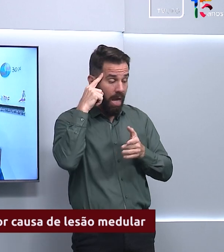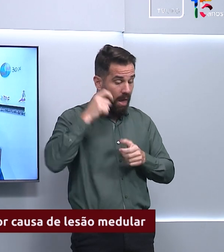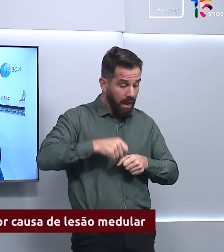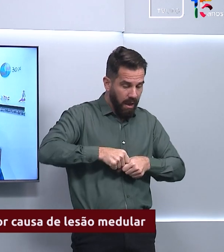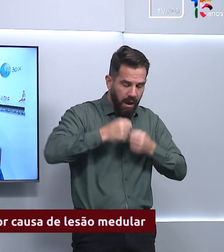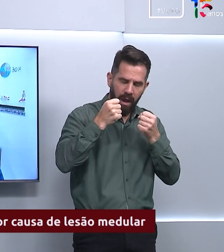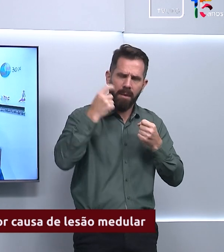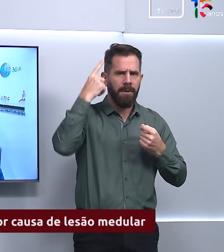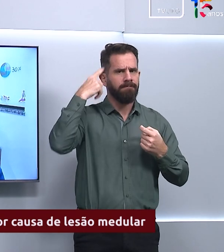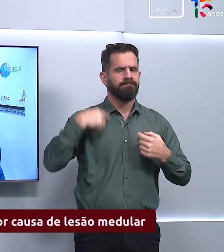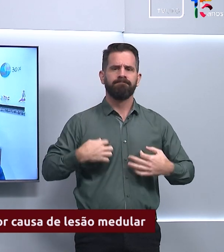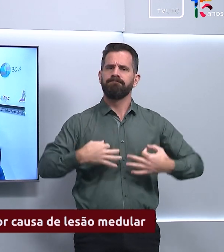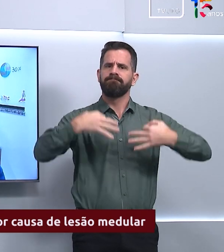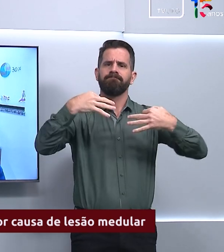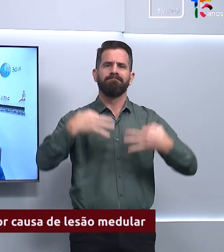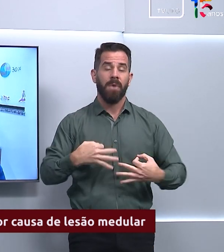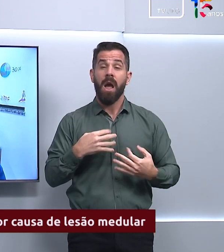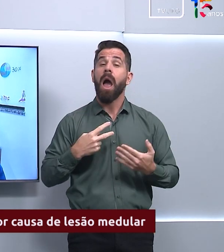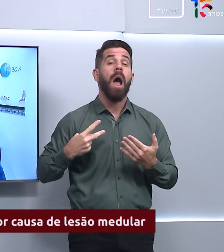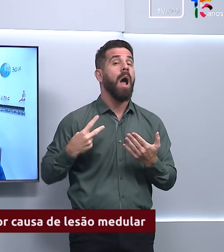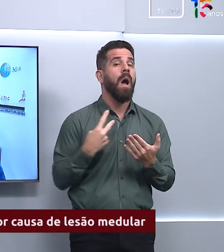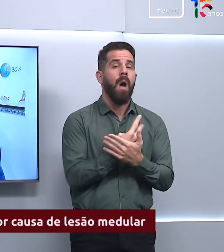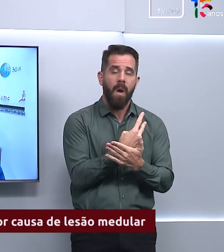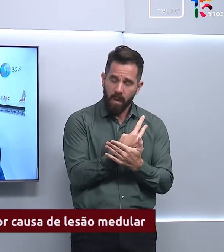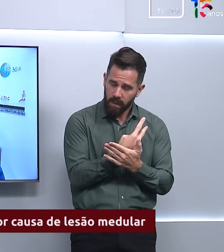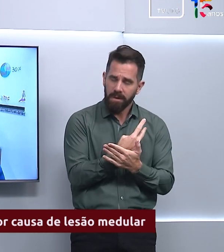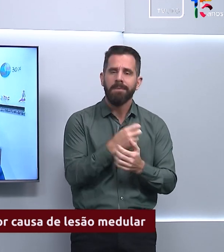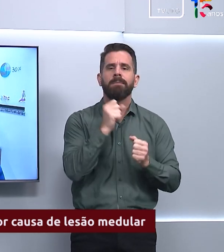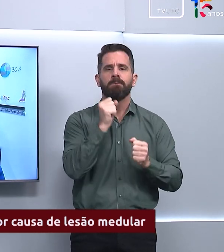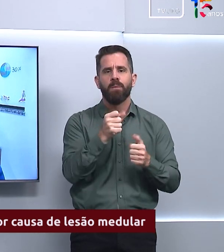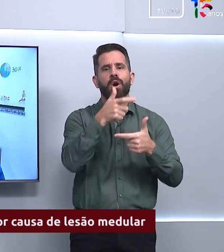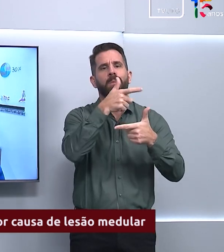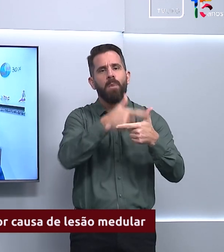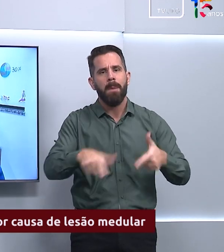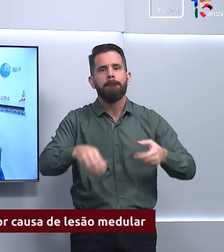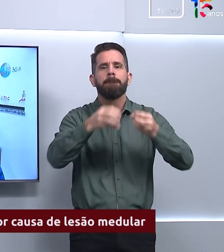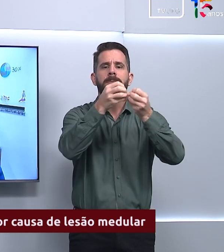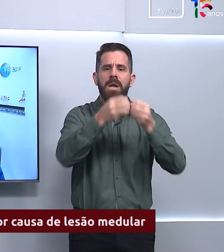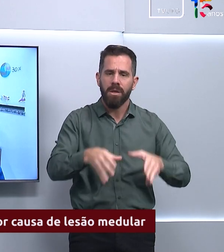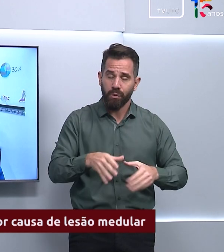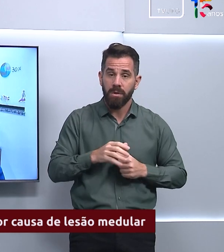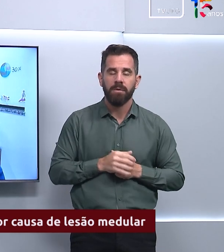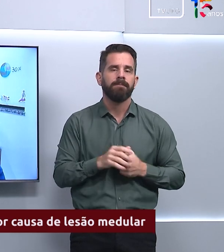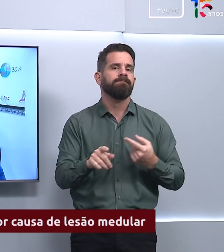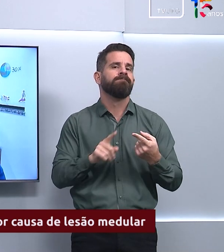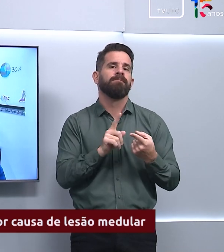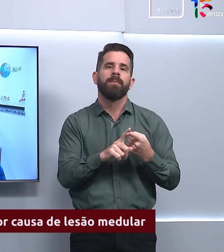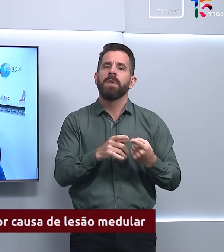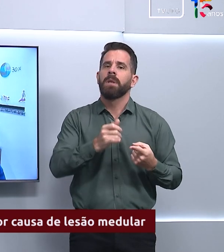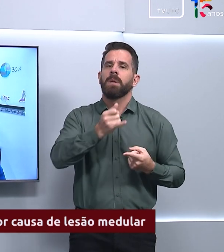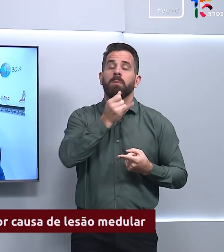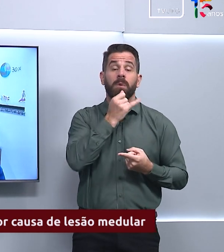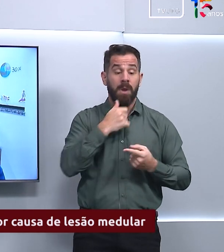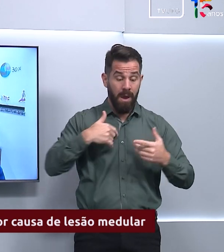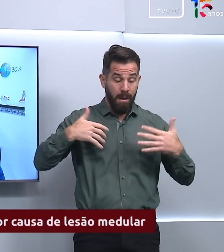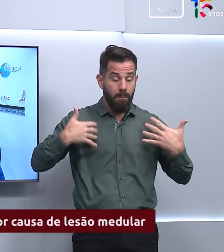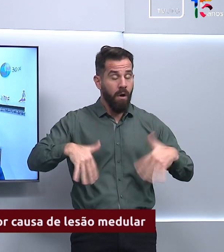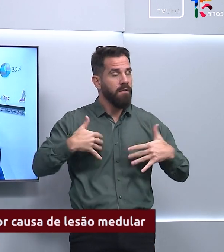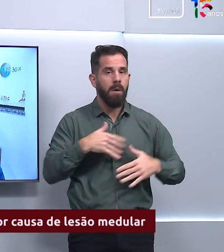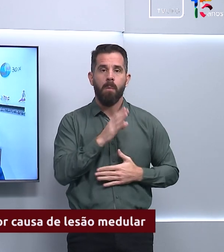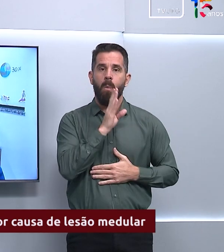direto para a coluna cervical esse trauma na coluna cervical causa danos como perda de movimento